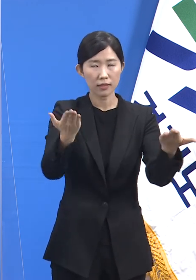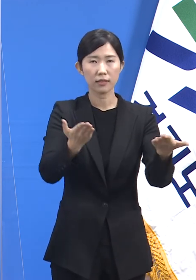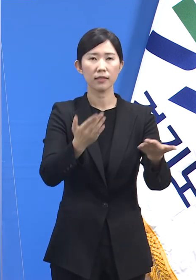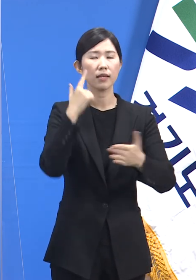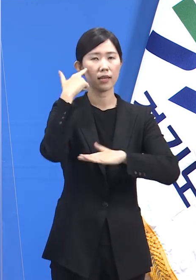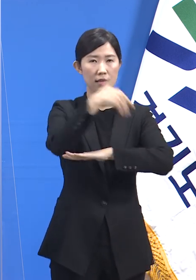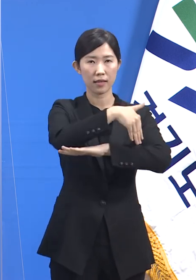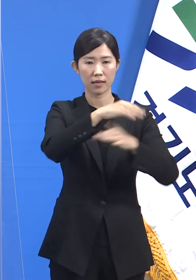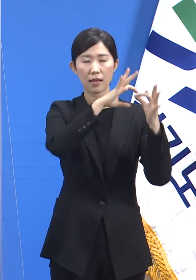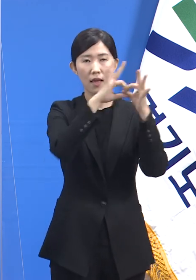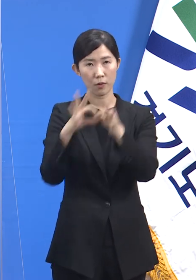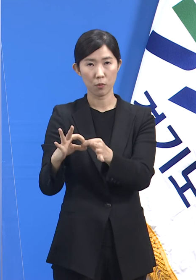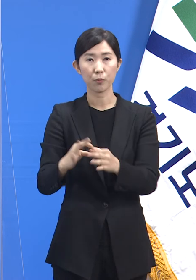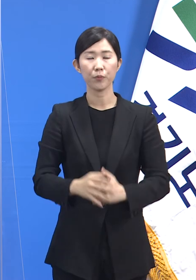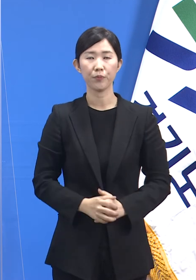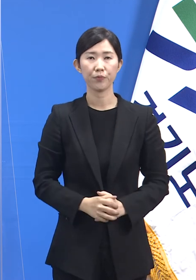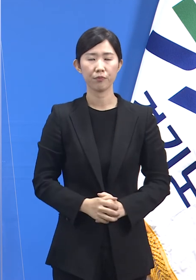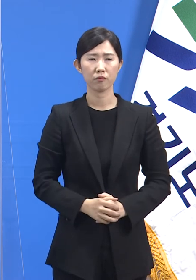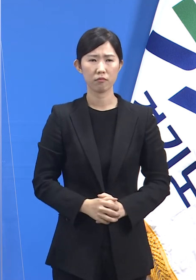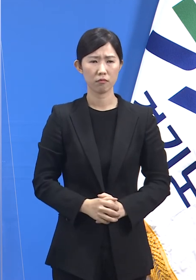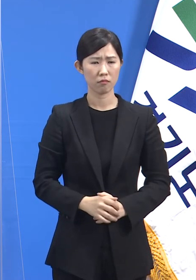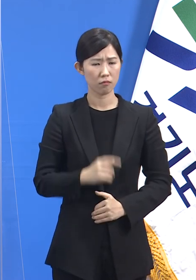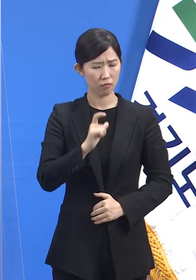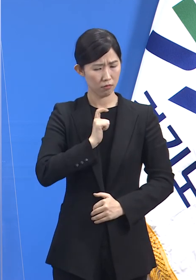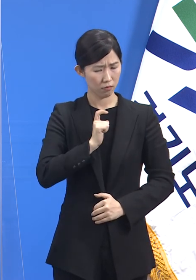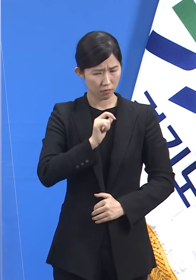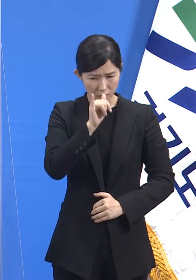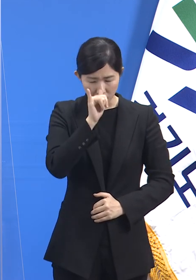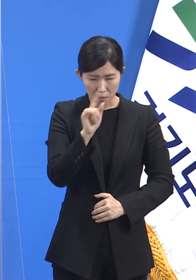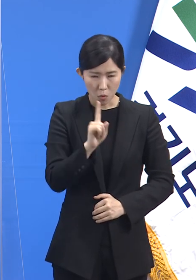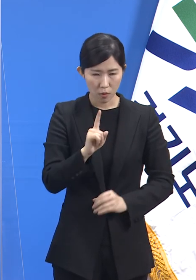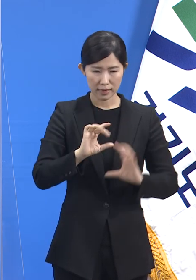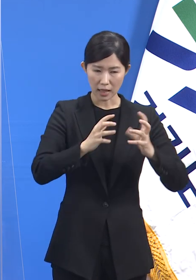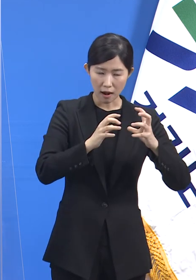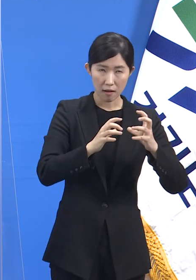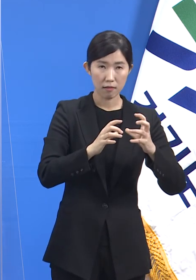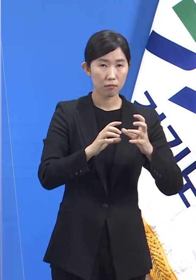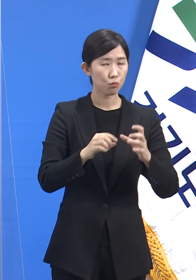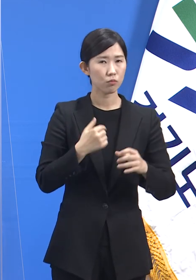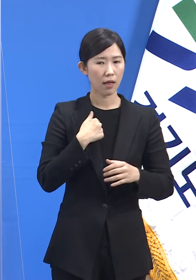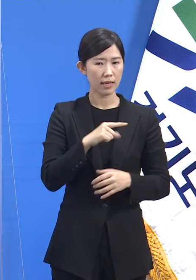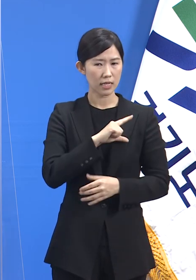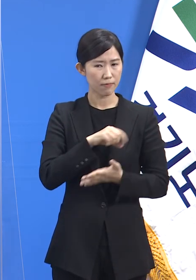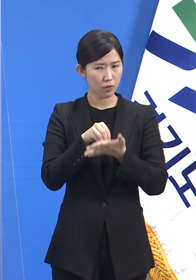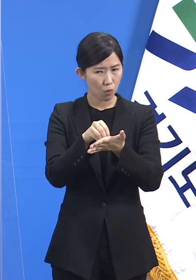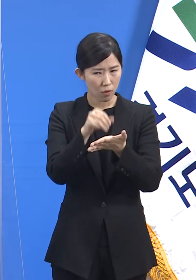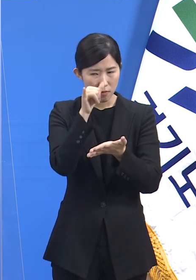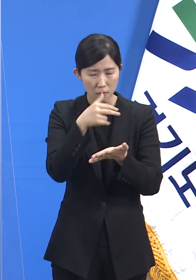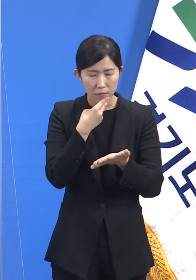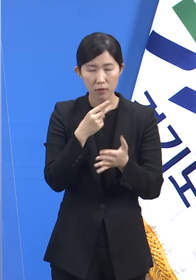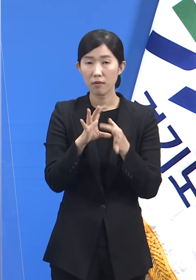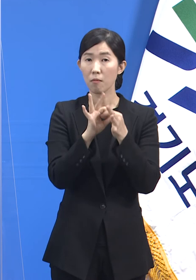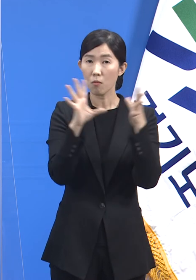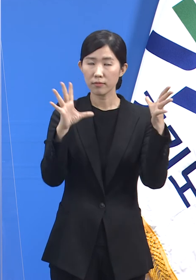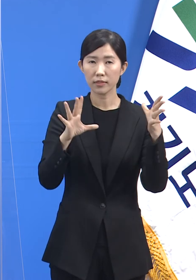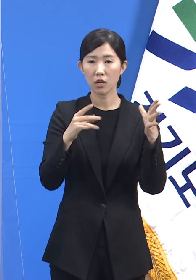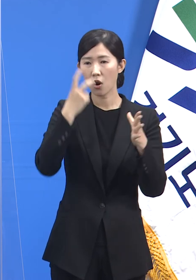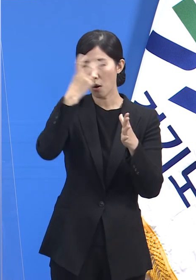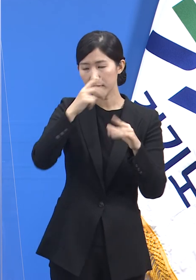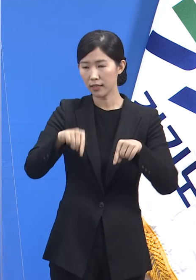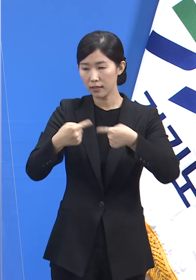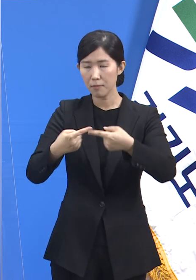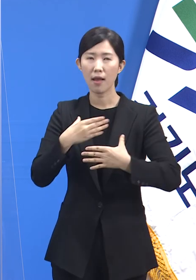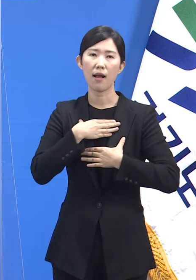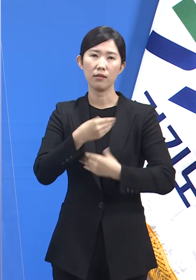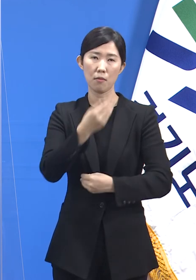의심 증상이 있는 사람은 국적과 등록 여부를 떠나 안전하게 검사받을 수 있습니다. 신분상에